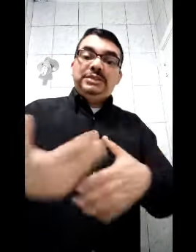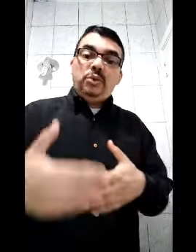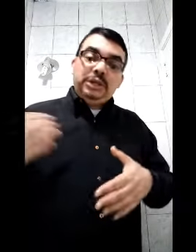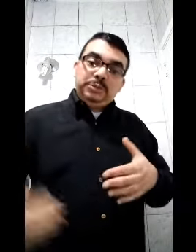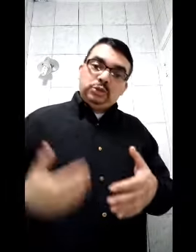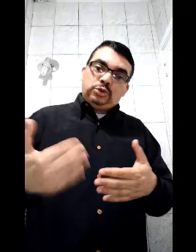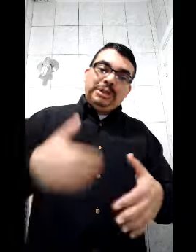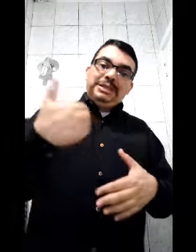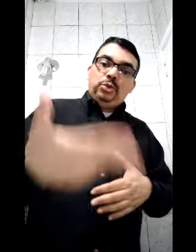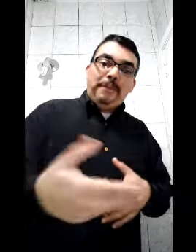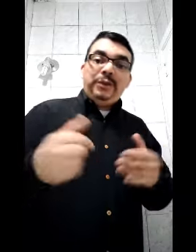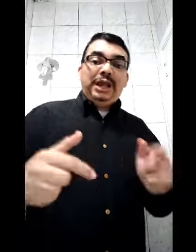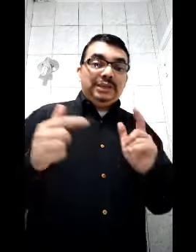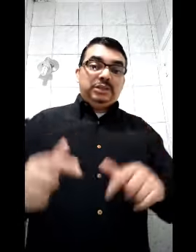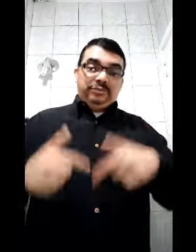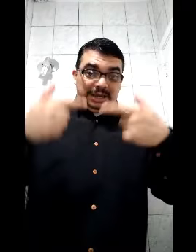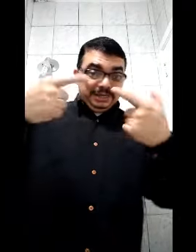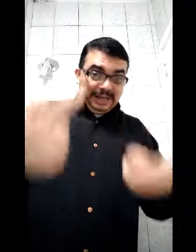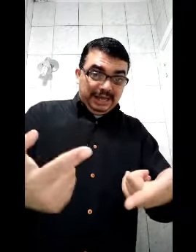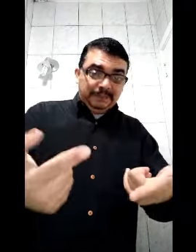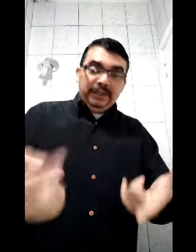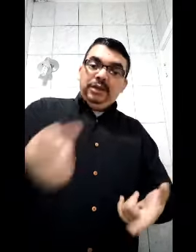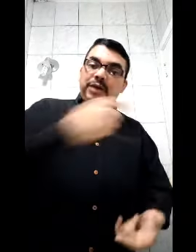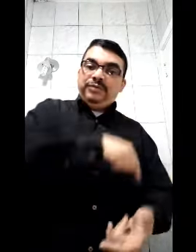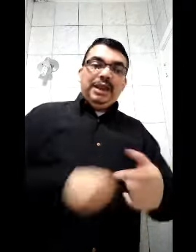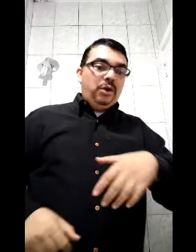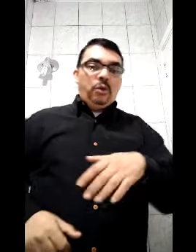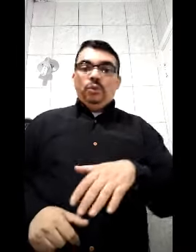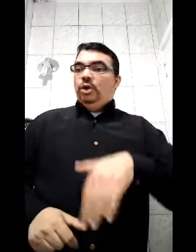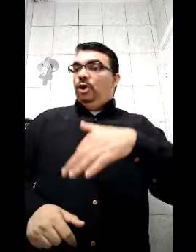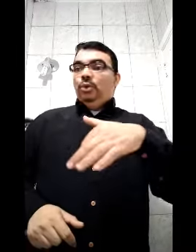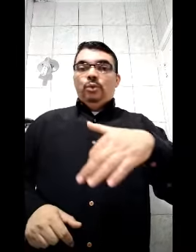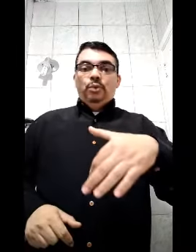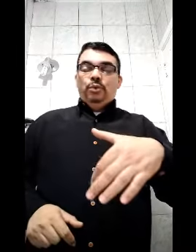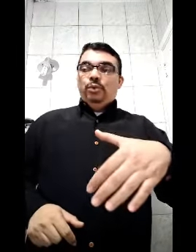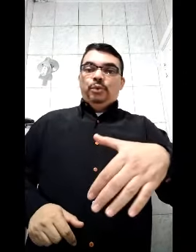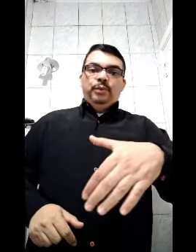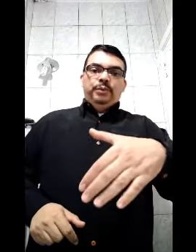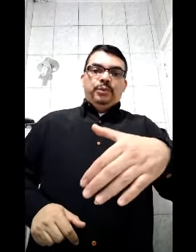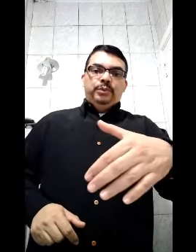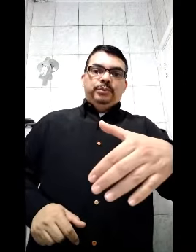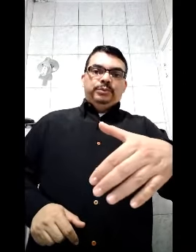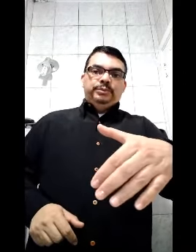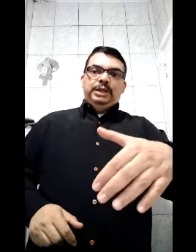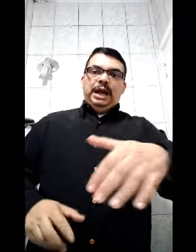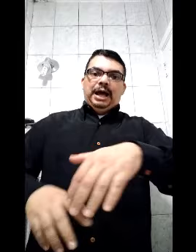fazendo com que as pessoas comecem a doar, porque ela acha que vai ligar e vai falar com, sei lá,